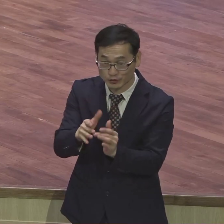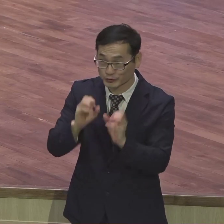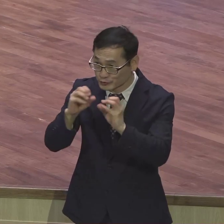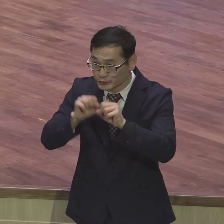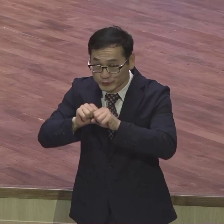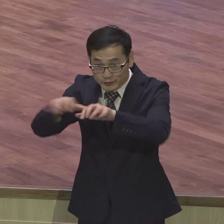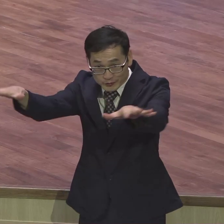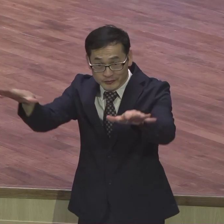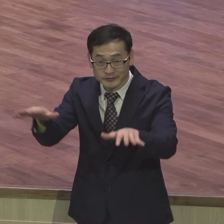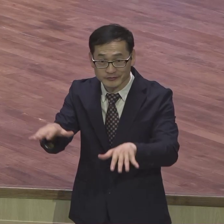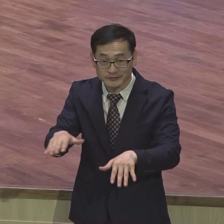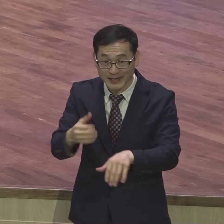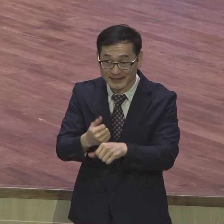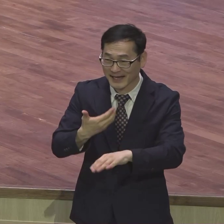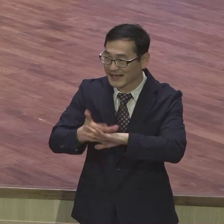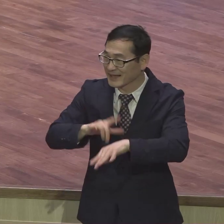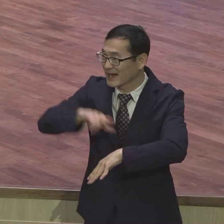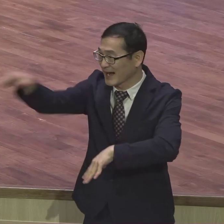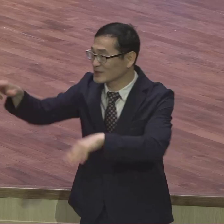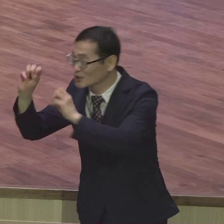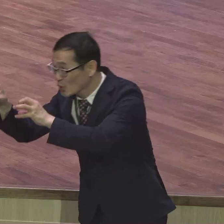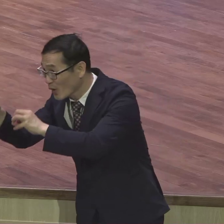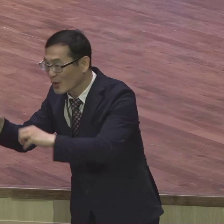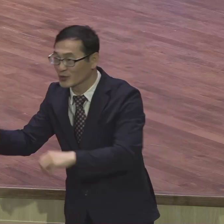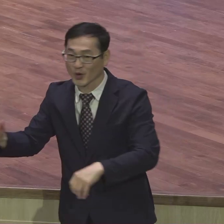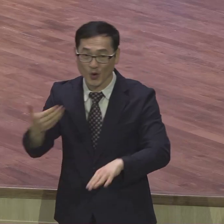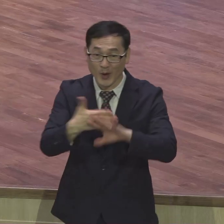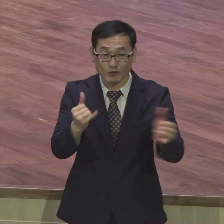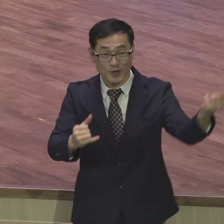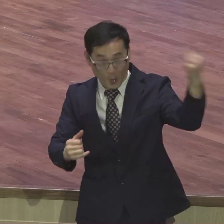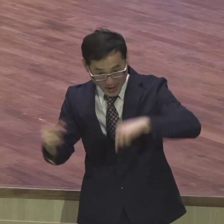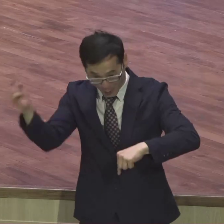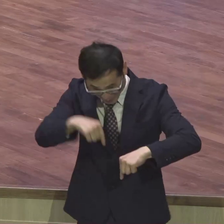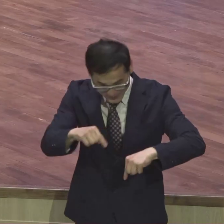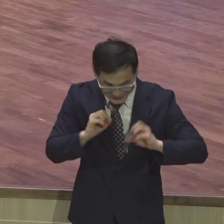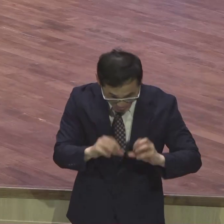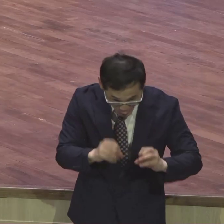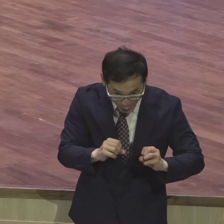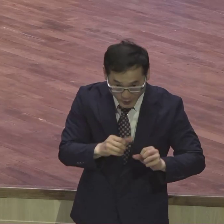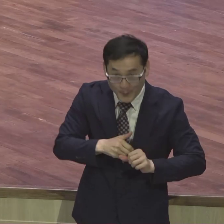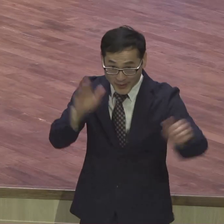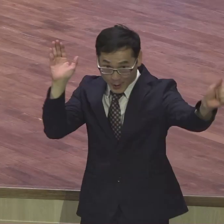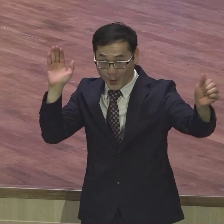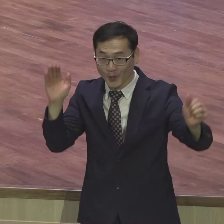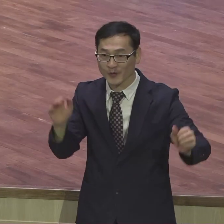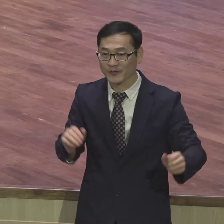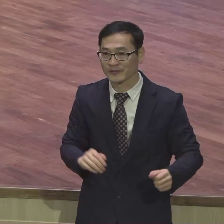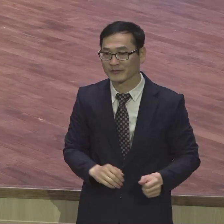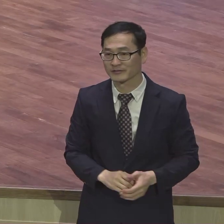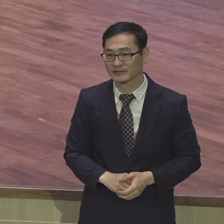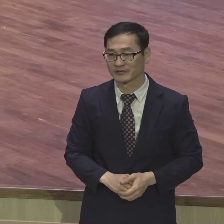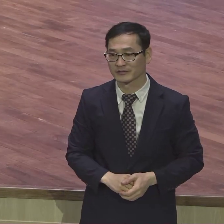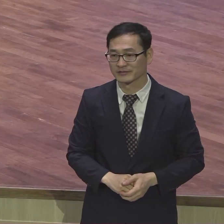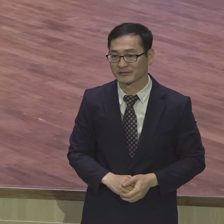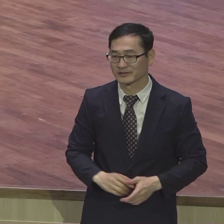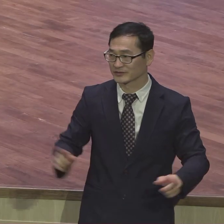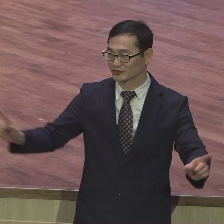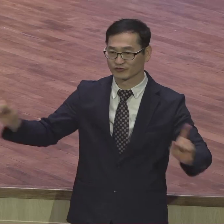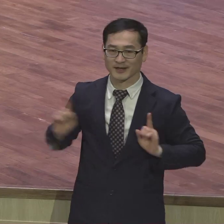성교사를 병행해서 국내 이주 이민 이제 이주해 있는 이분들을 대상으로 다민족 성교를 해야 돼요 다민족 그래서